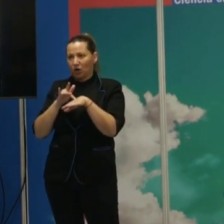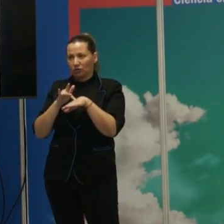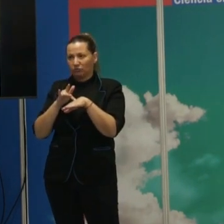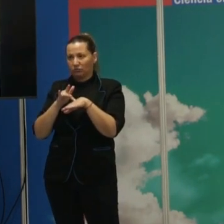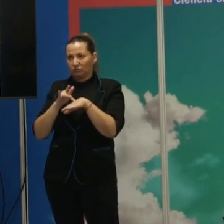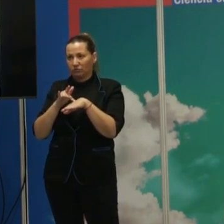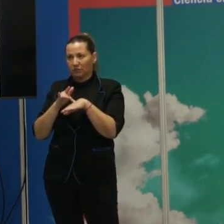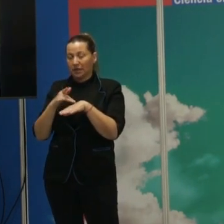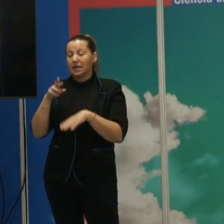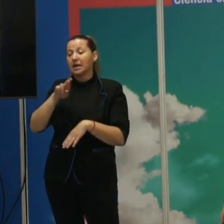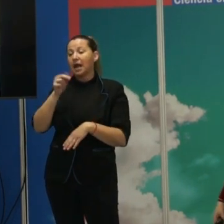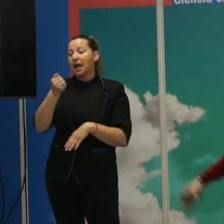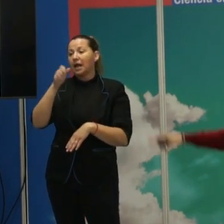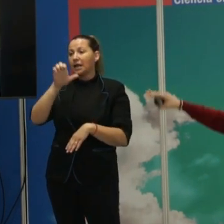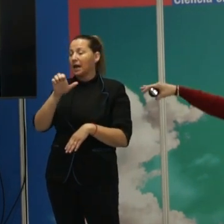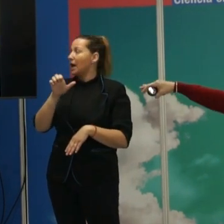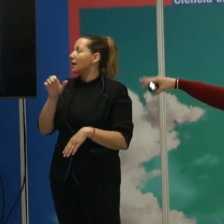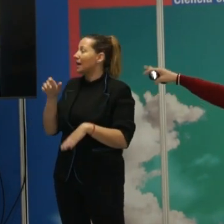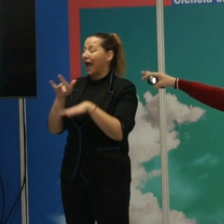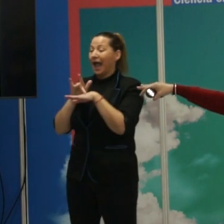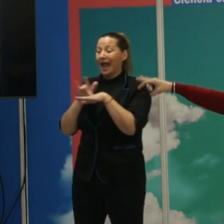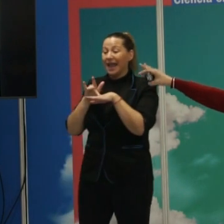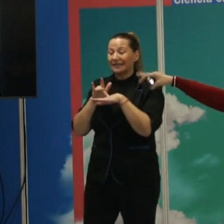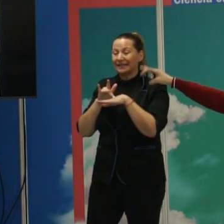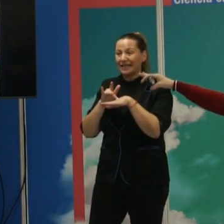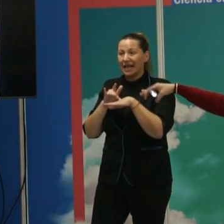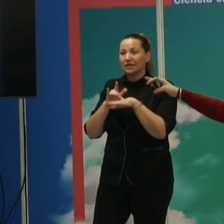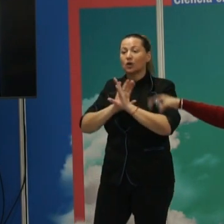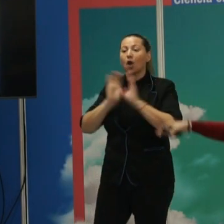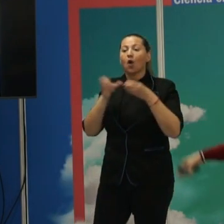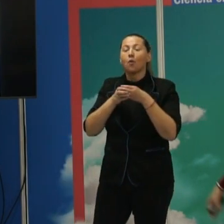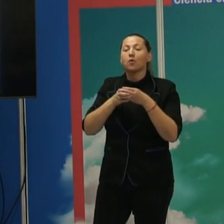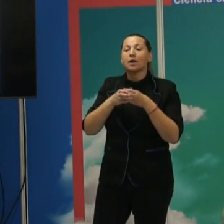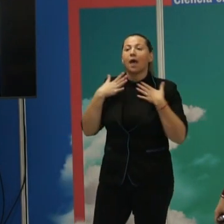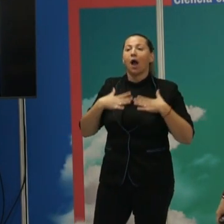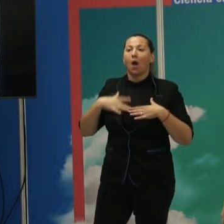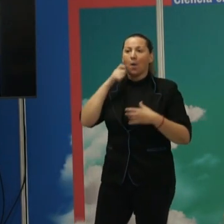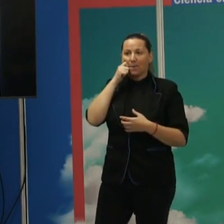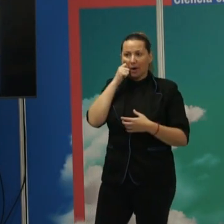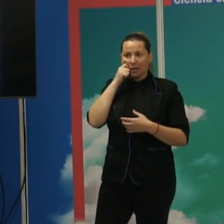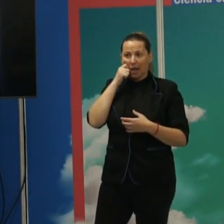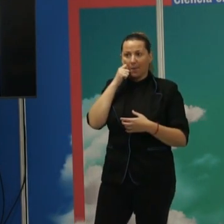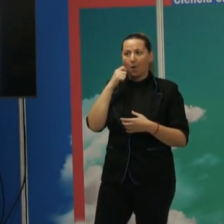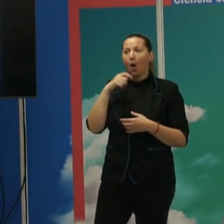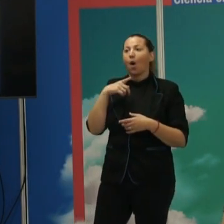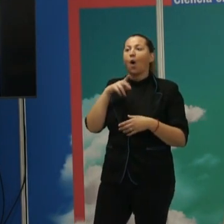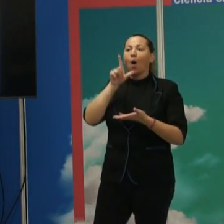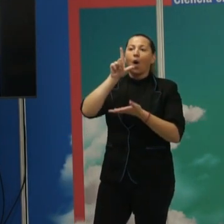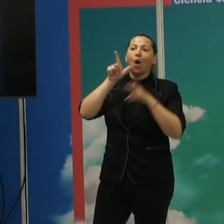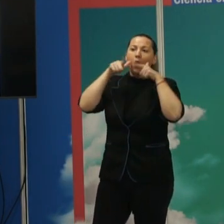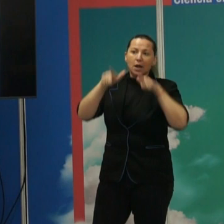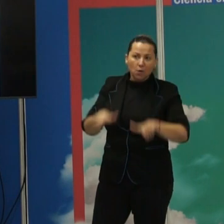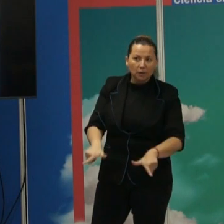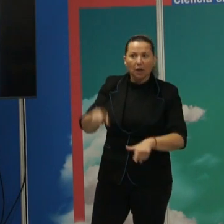nuevo, el diccionario nos dice que la etnicidad, la etnia, es una comunidad humana definida por afinidades raciales, lingüísticas,